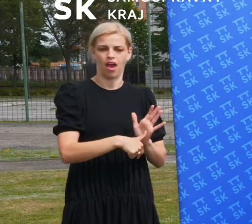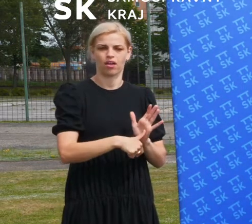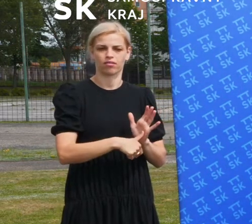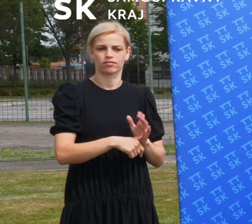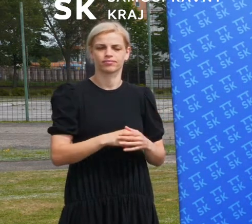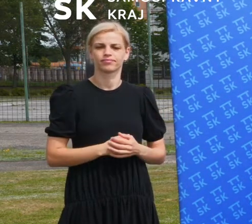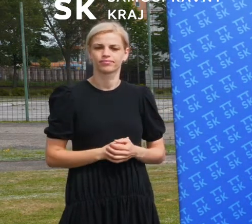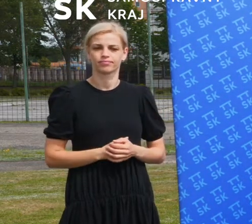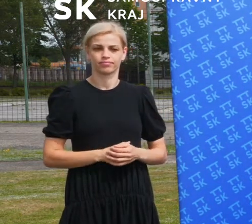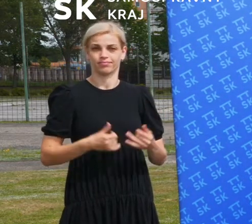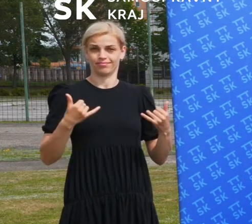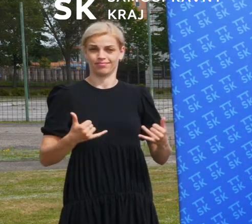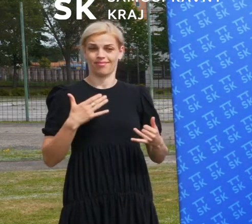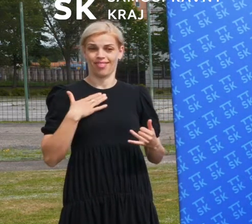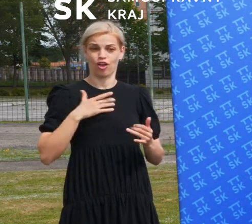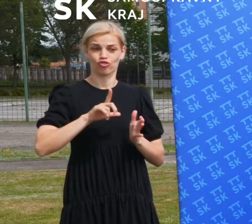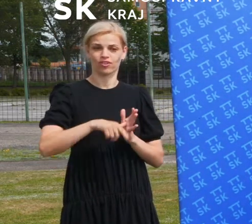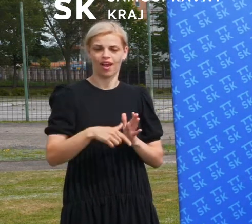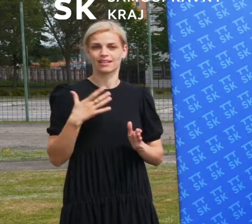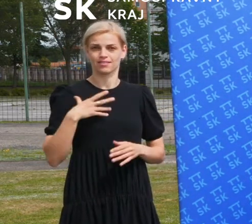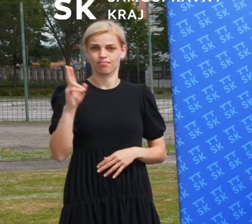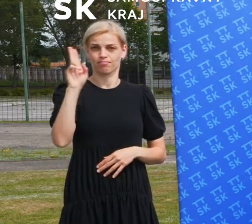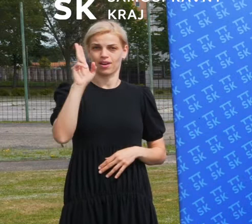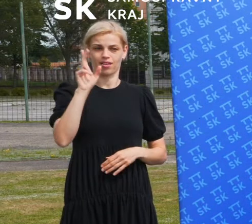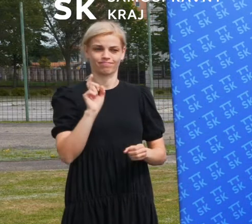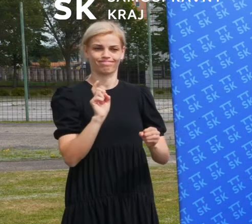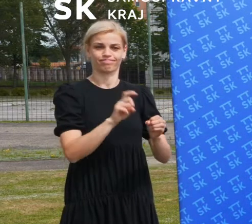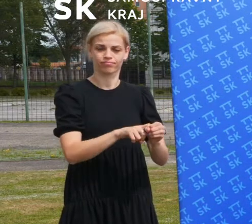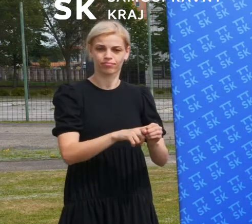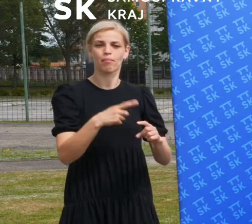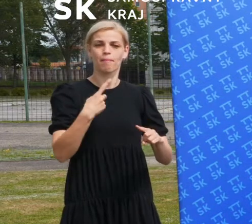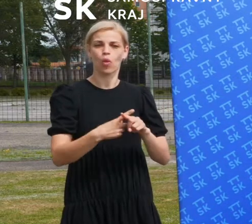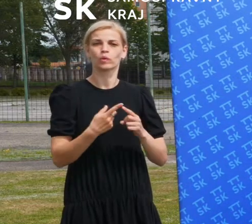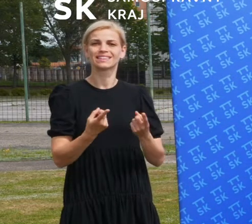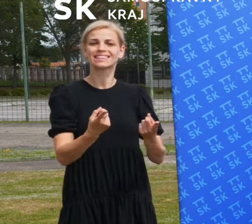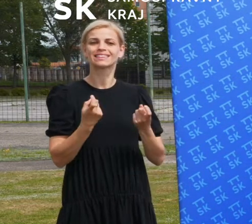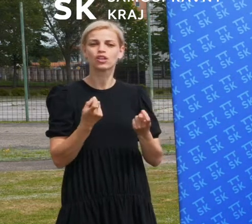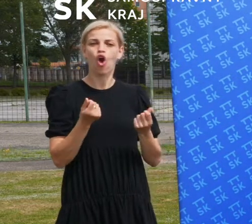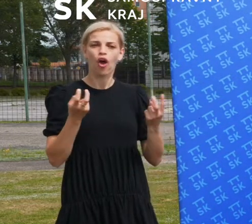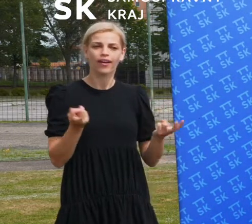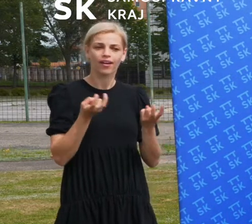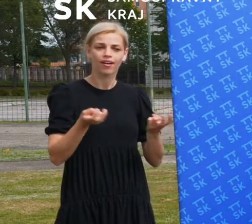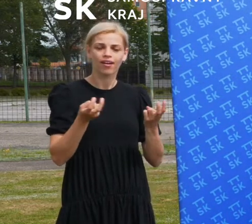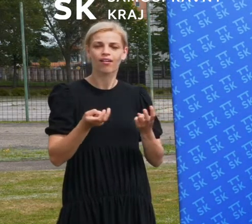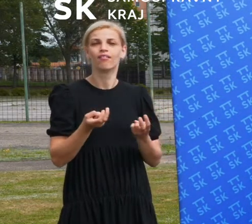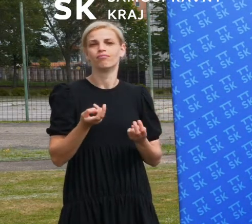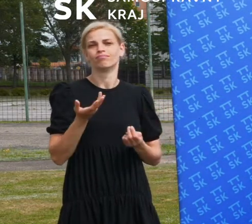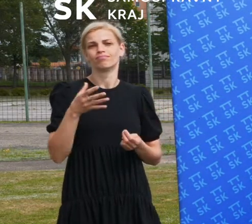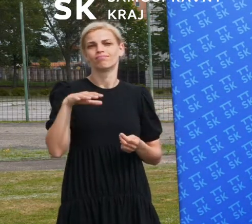náš Štrnávský sa k tomuto záväzku chce prihlásiť a nájsť zdroje na to, aby sa hokejová akadémia